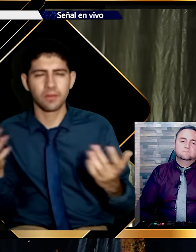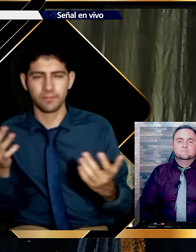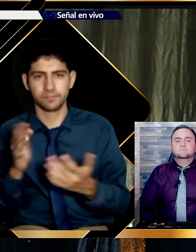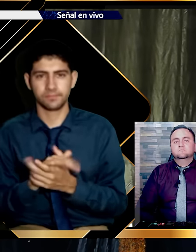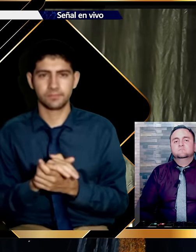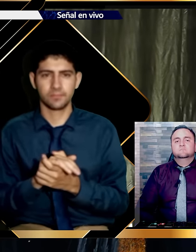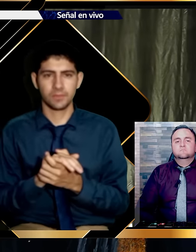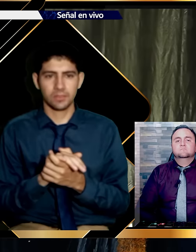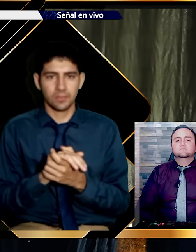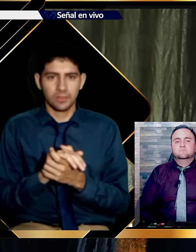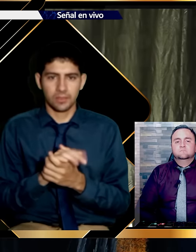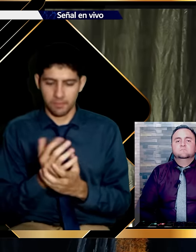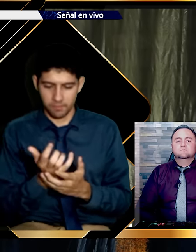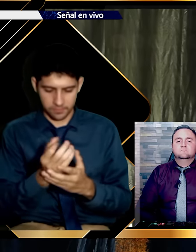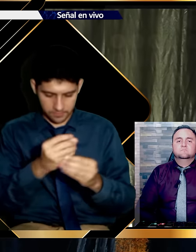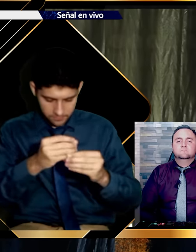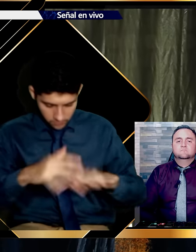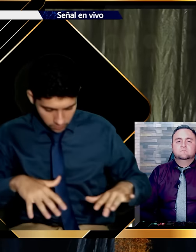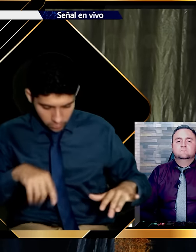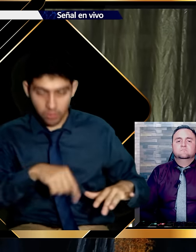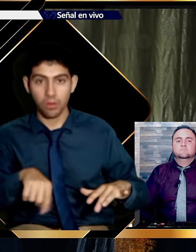Las monedas. cayeron al suelo.